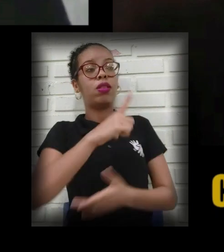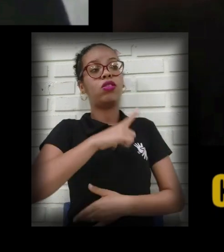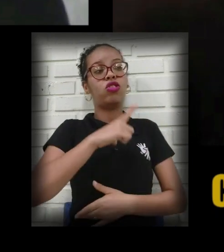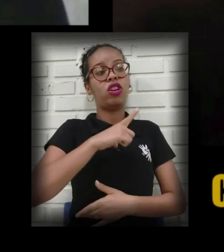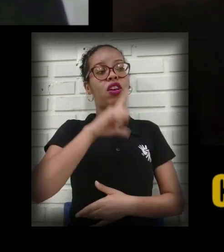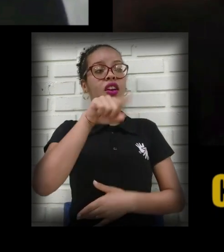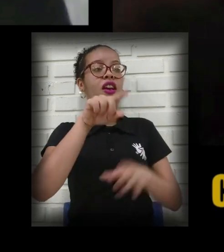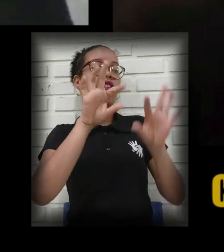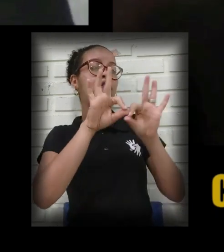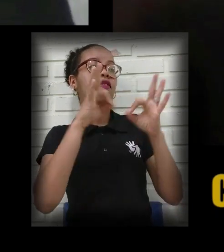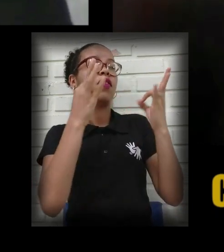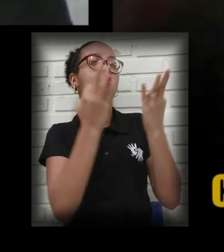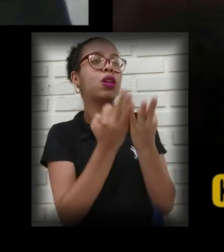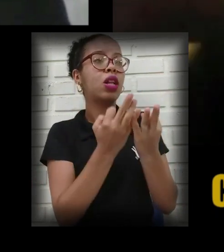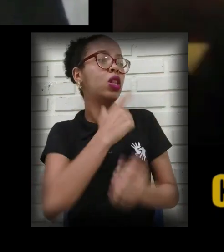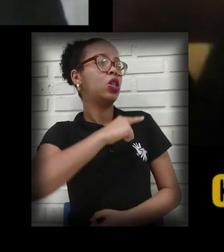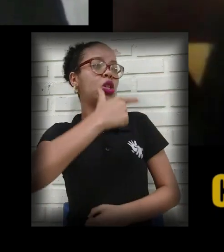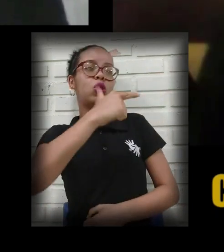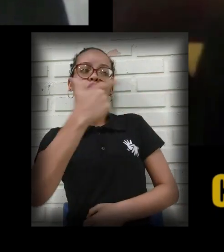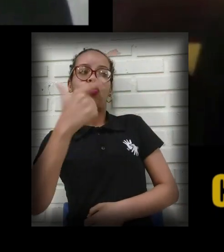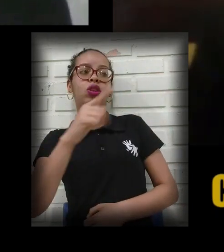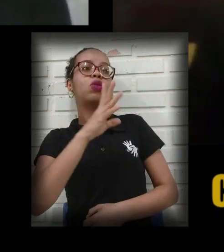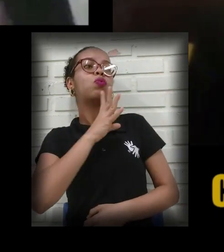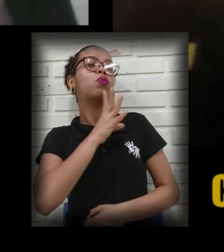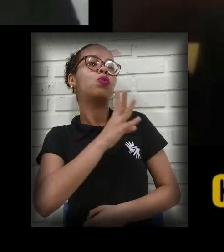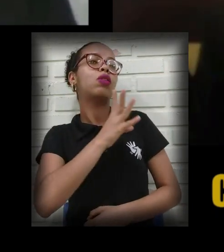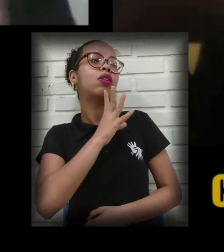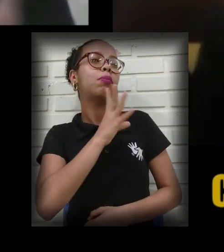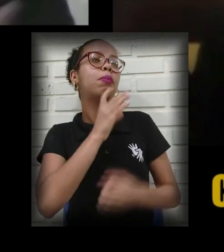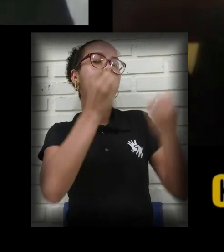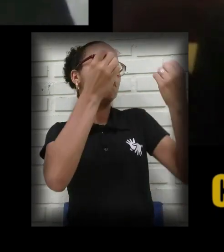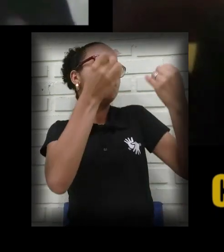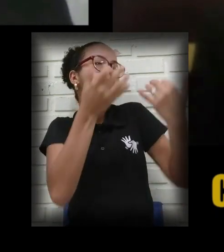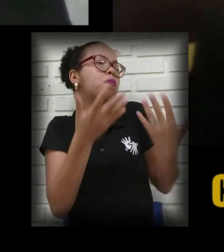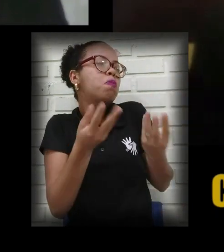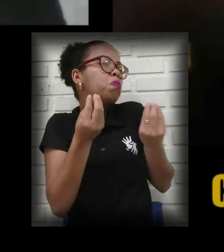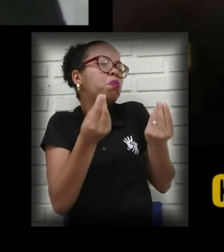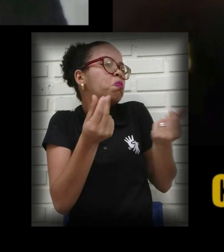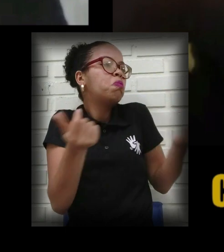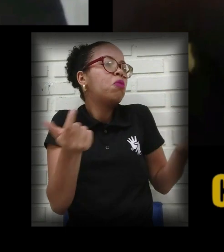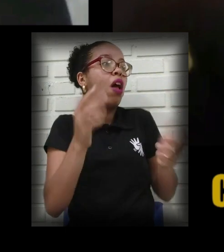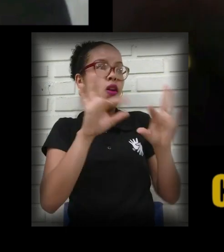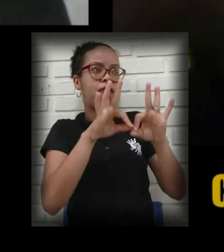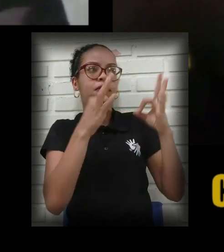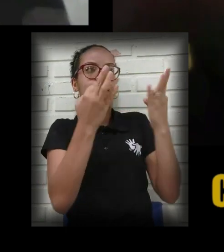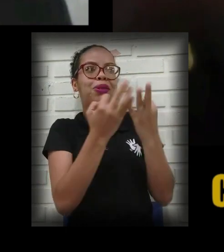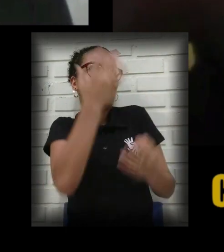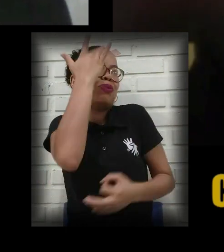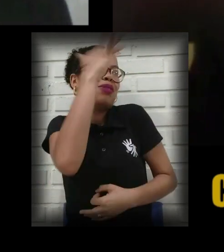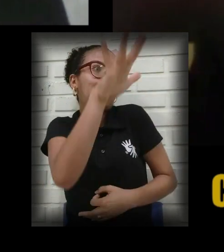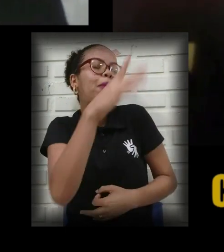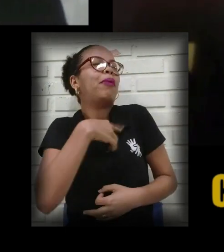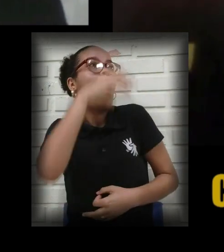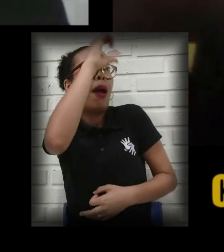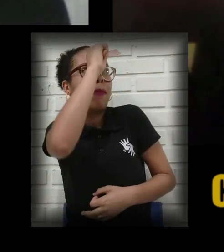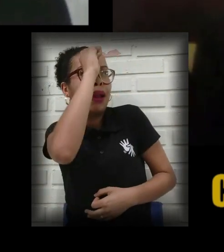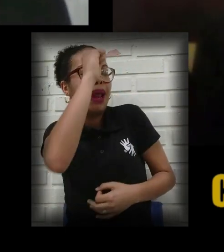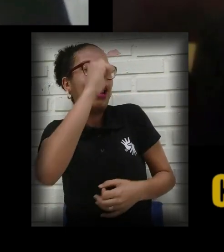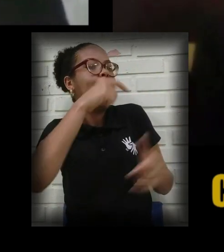famílias que não tinham esse conhecimento. Aí a família, por não saber que ele poderia aprender a sua própria língua, não